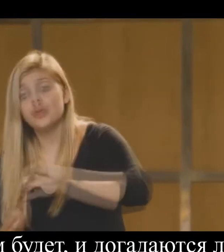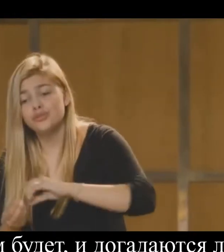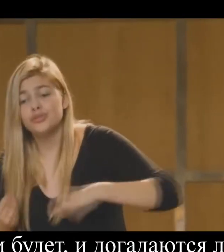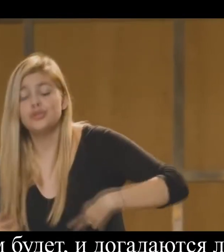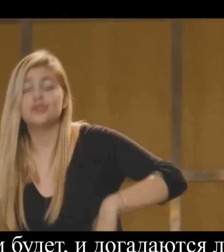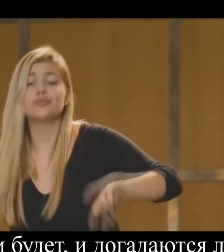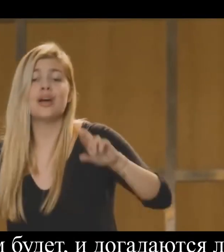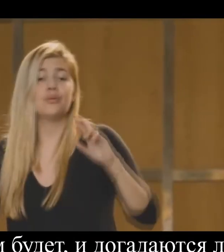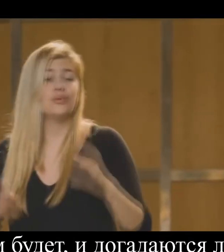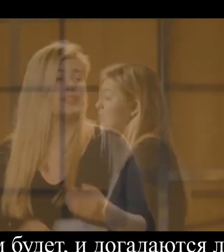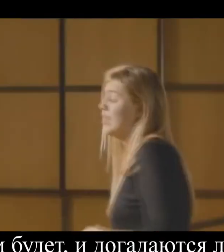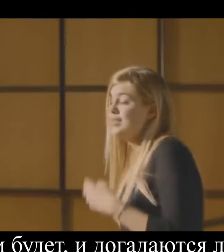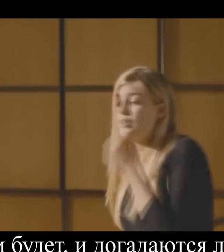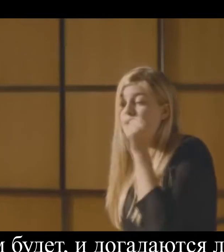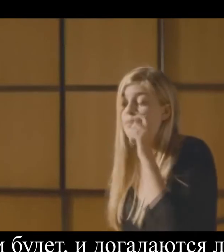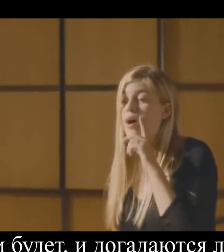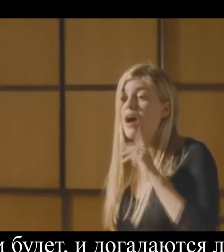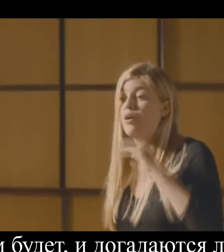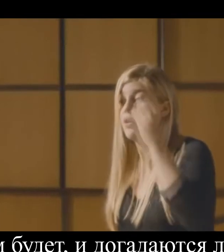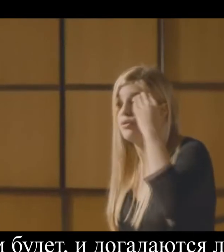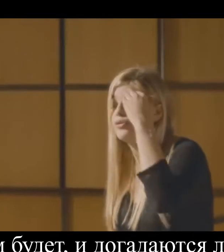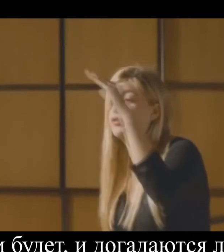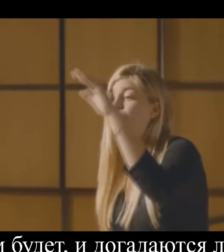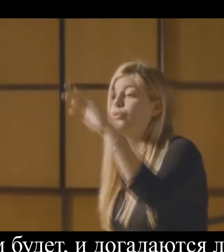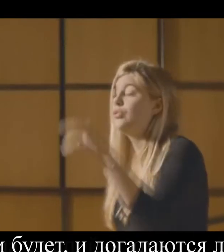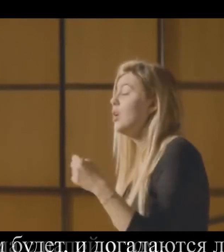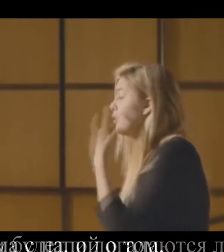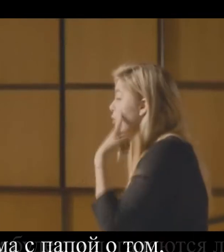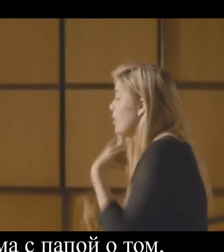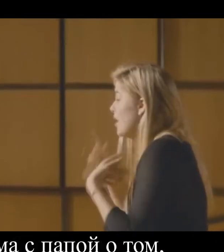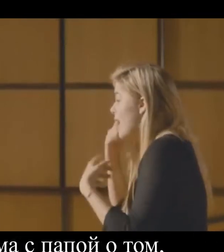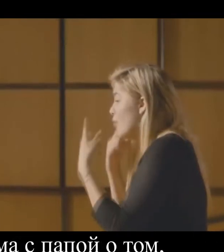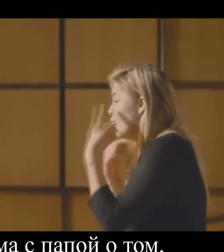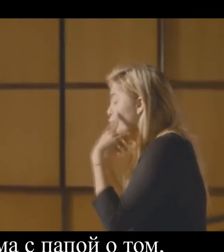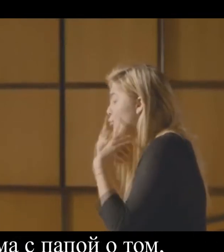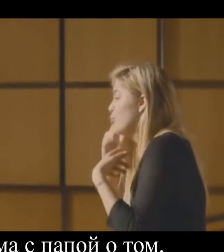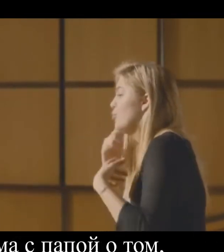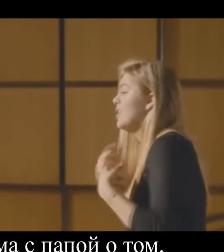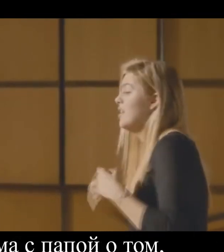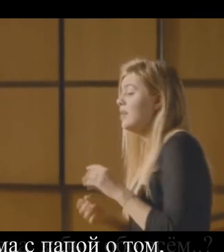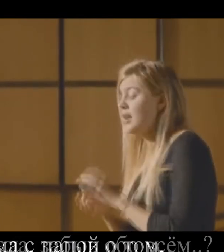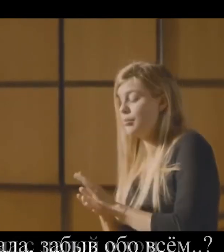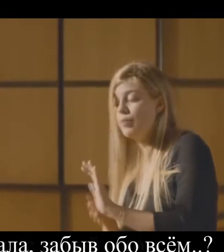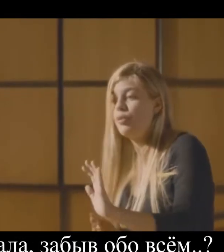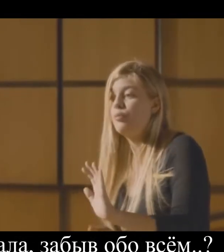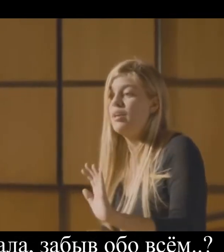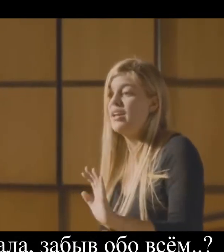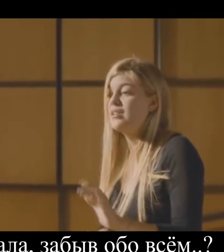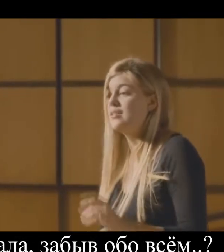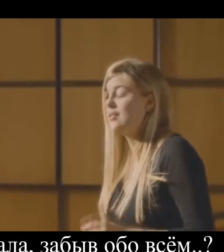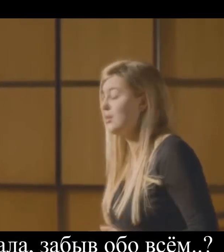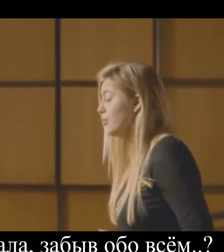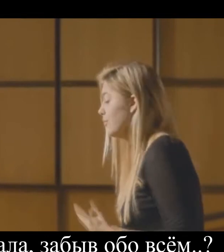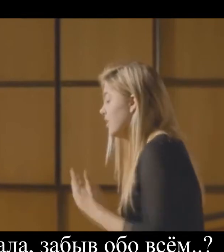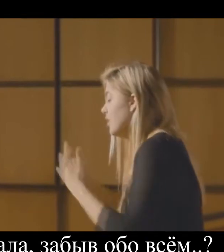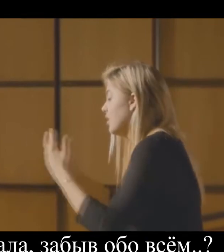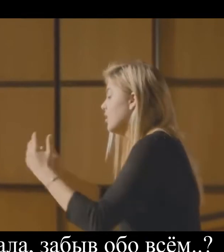будет и догадаются ли Мама с папой о том Что рыдала, забыв